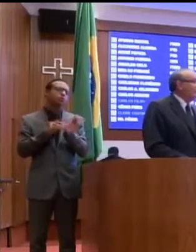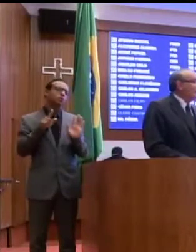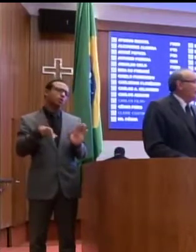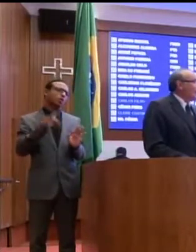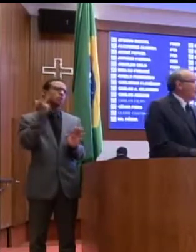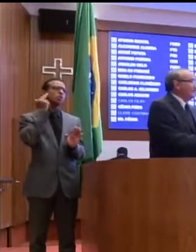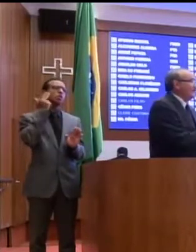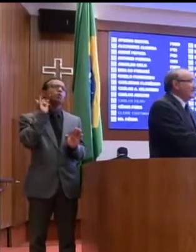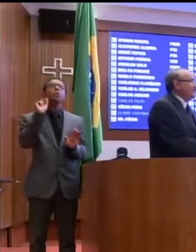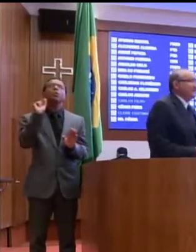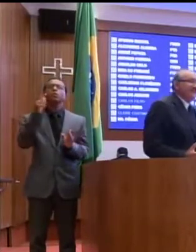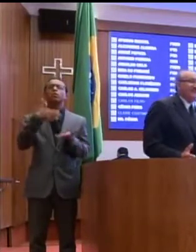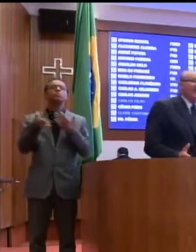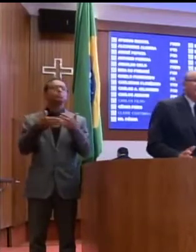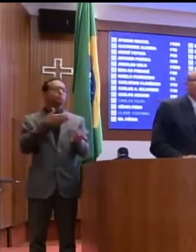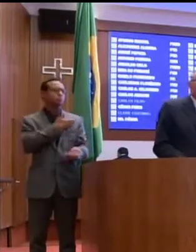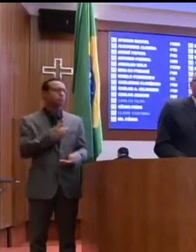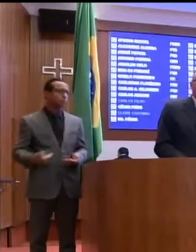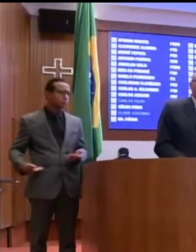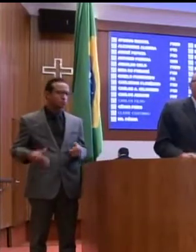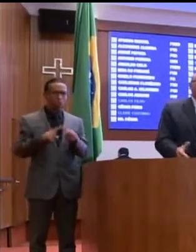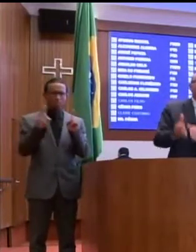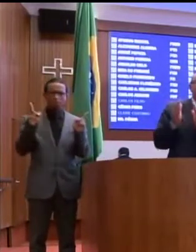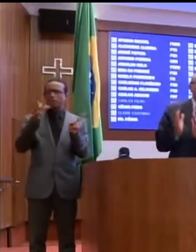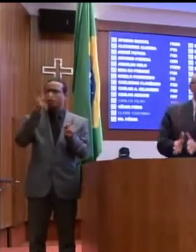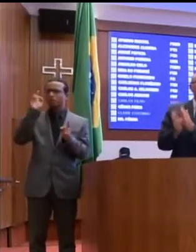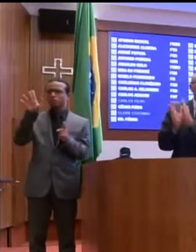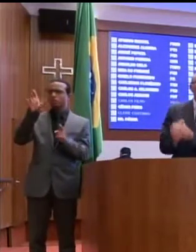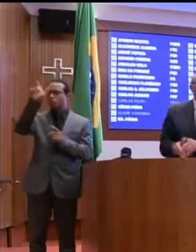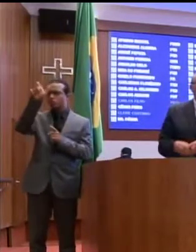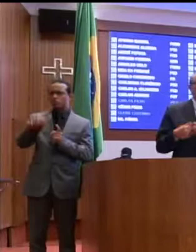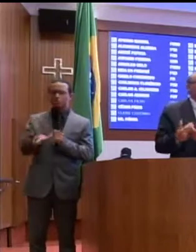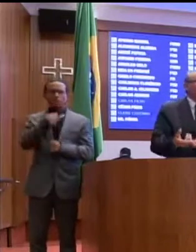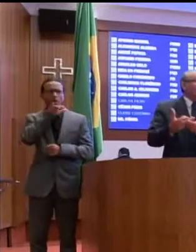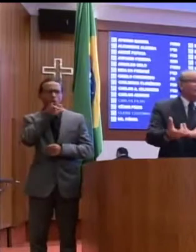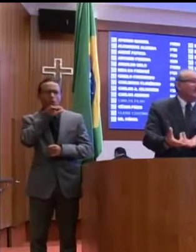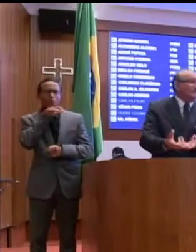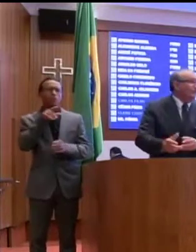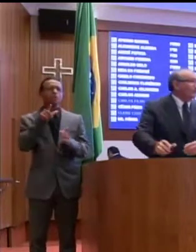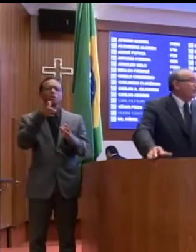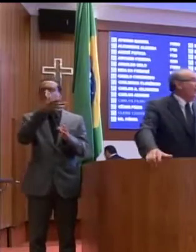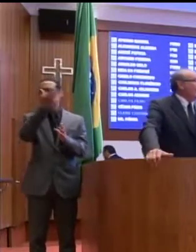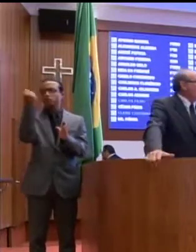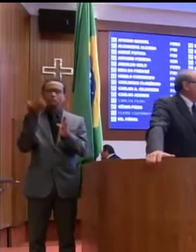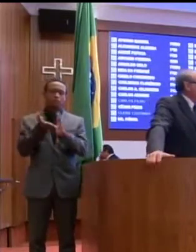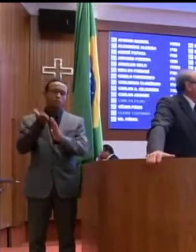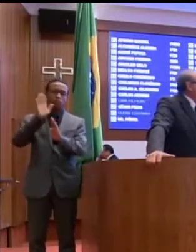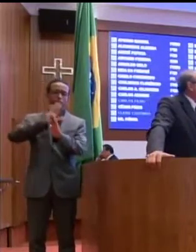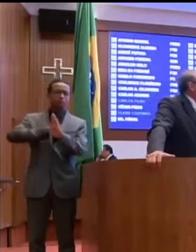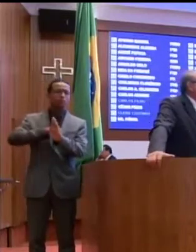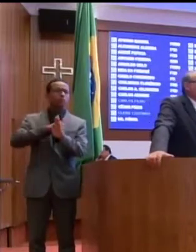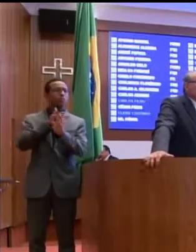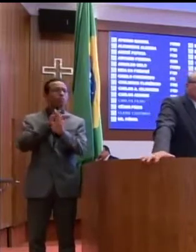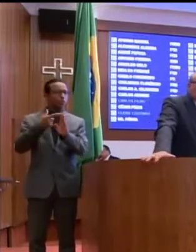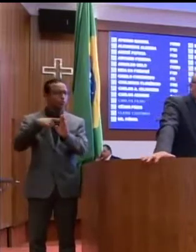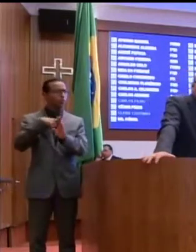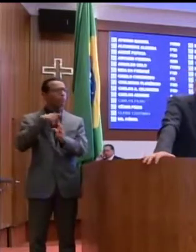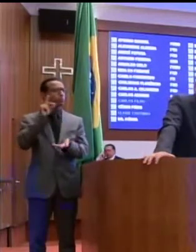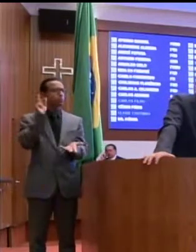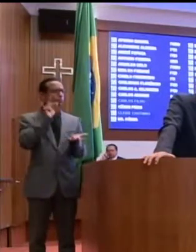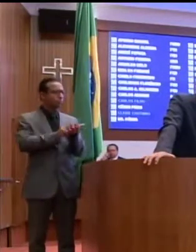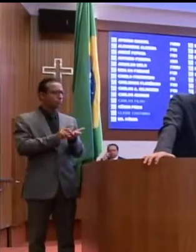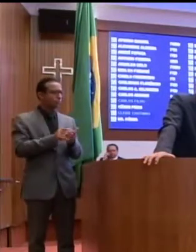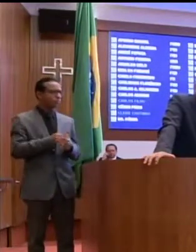governo, como se ali só tivesse mazelas, se esquecendo de olhar, na verdade, os fatos ali assentados e